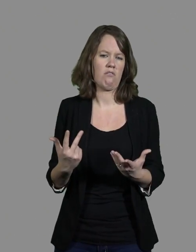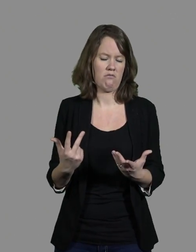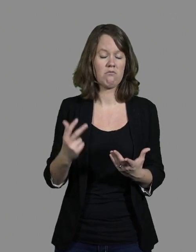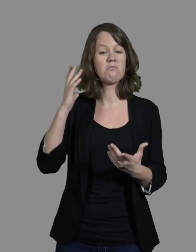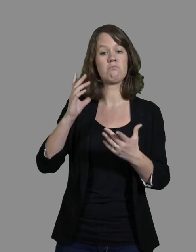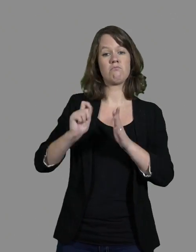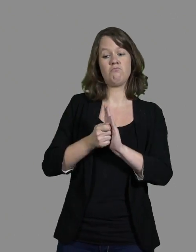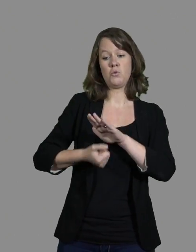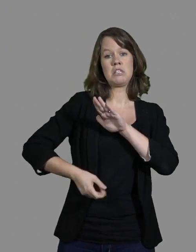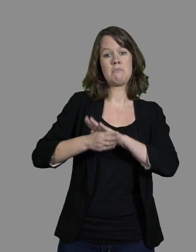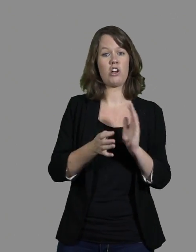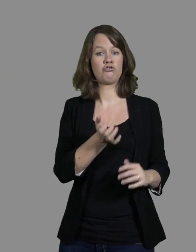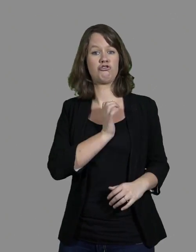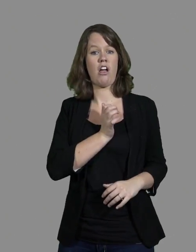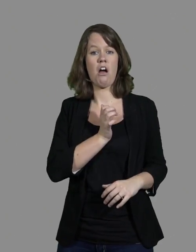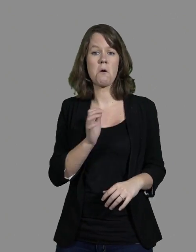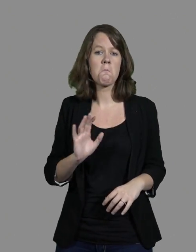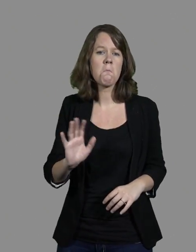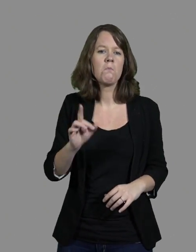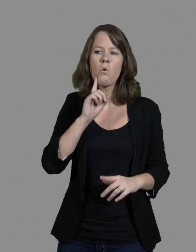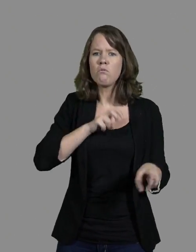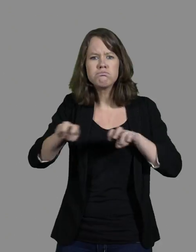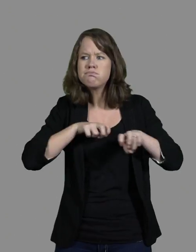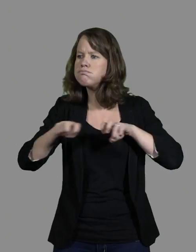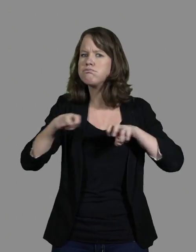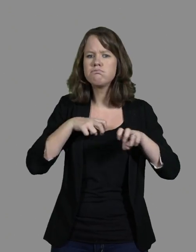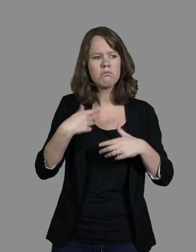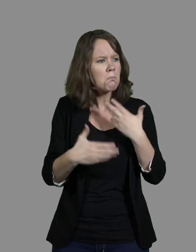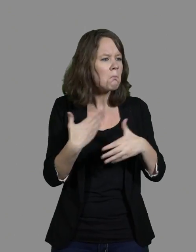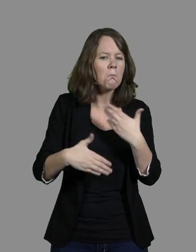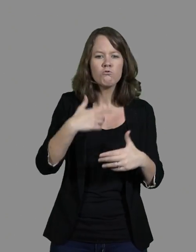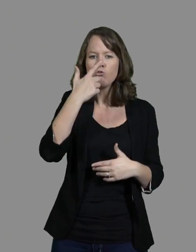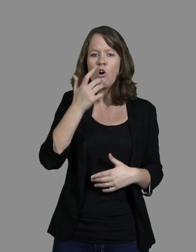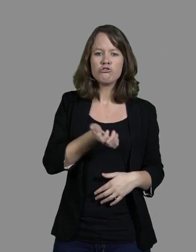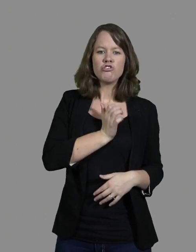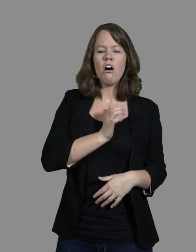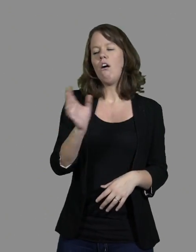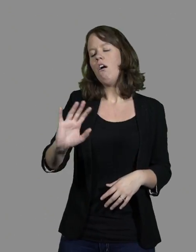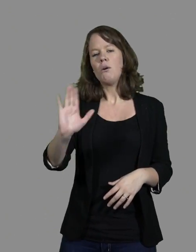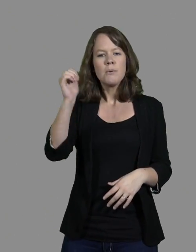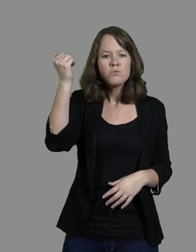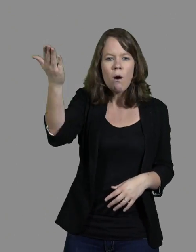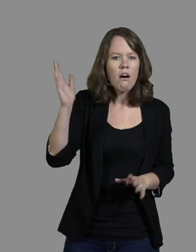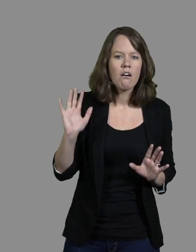Parce que, vu que j'allais très, très vite, je menais ma petite barque très bien. Je me suis dit « Je ne pas pourquoi je vais prendre un chien.